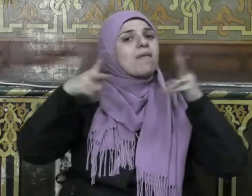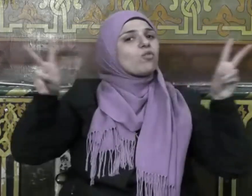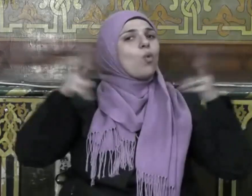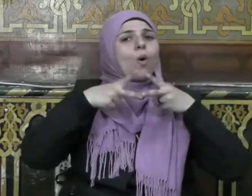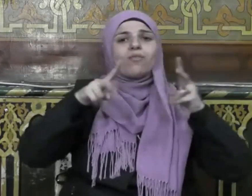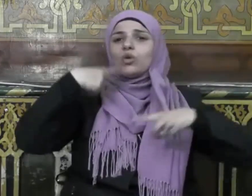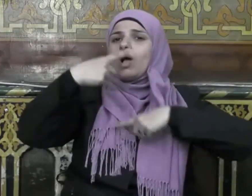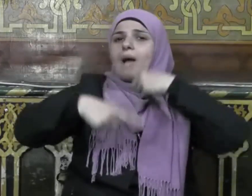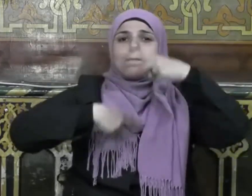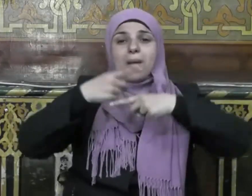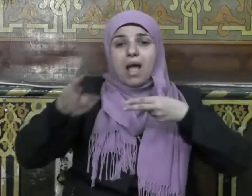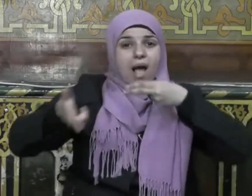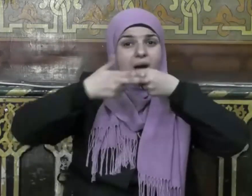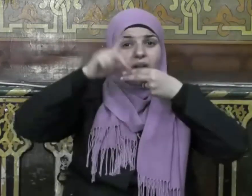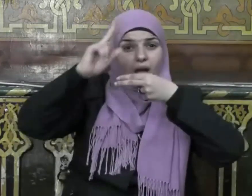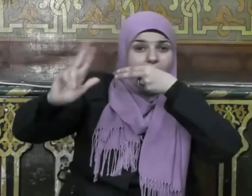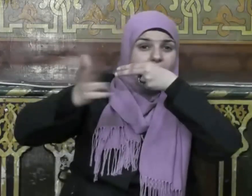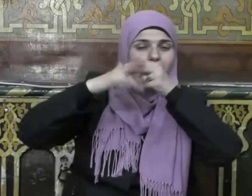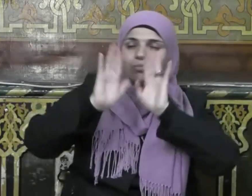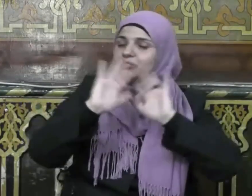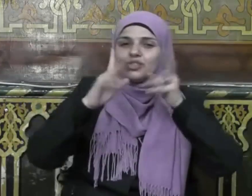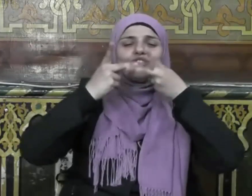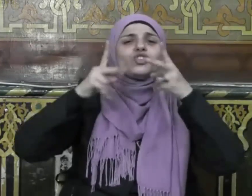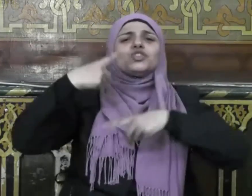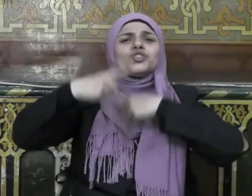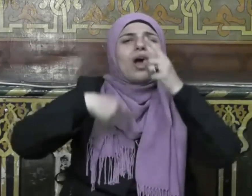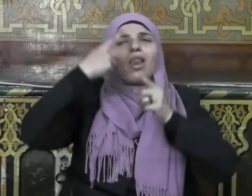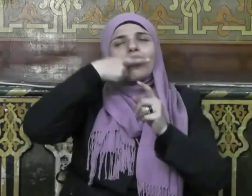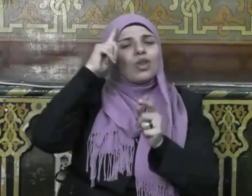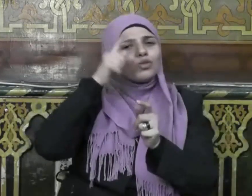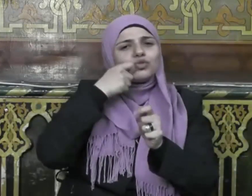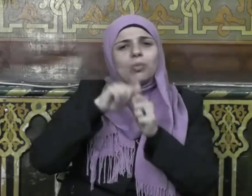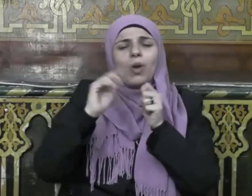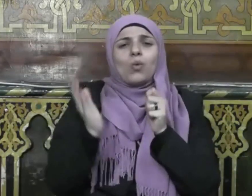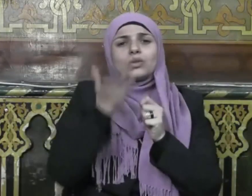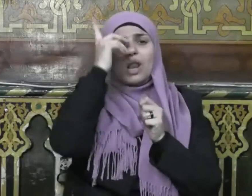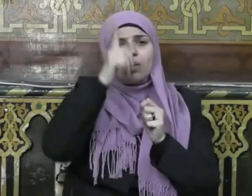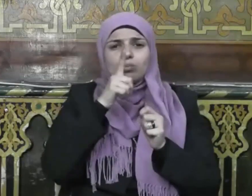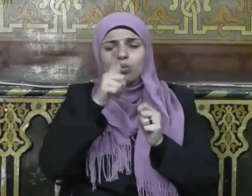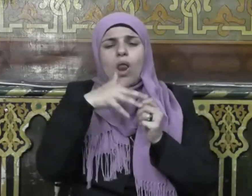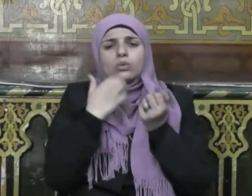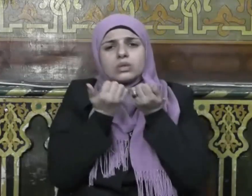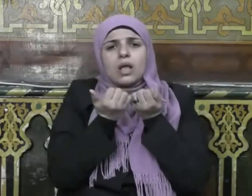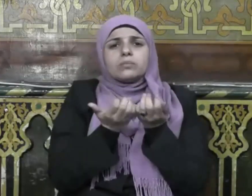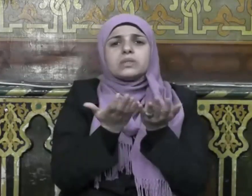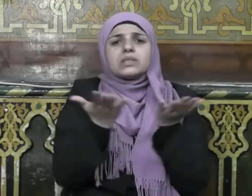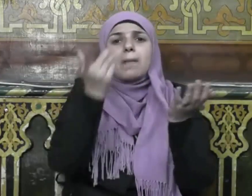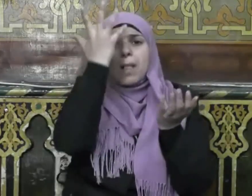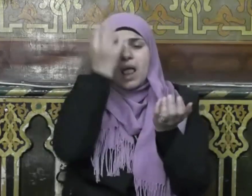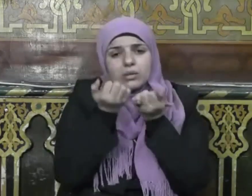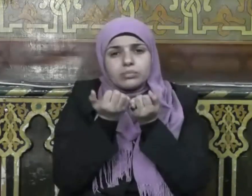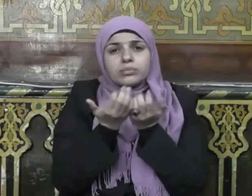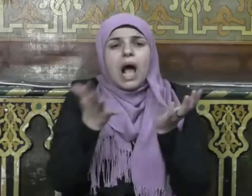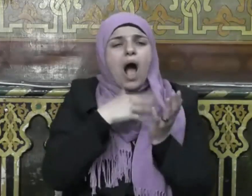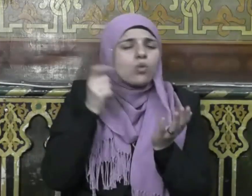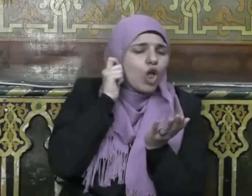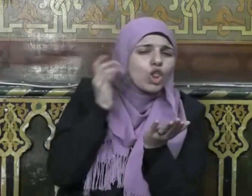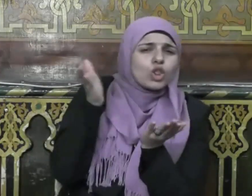وليزال رب العزة سبحانه وتعالى يبسط يده بالليل ليتوب مسيء